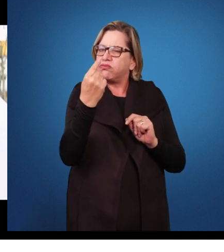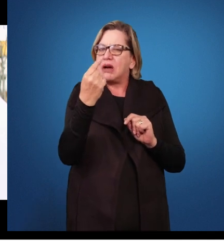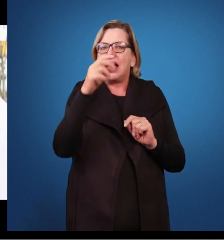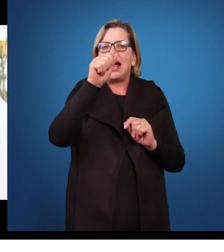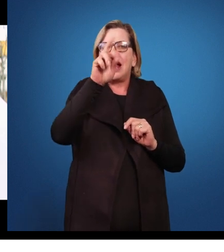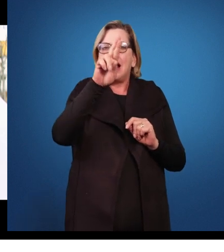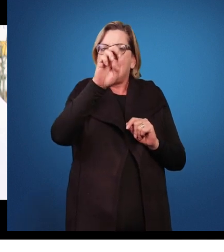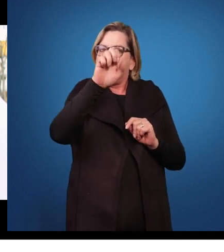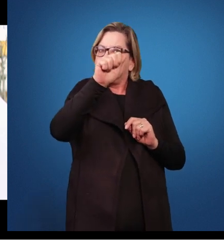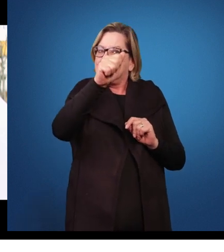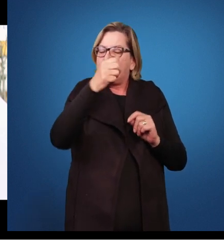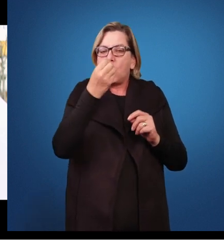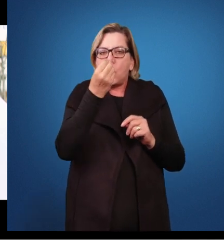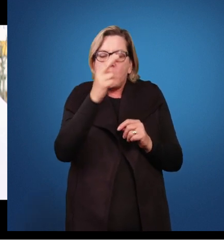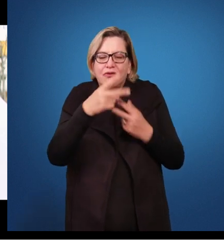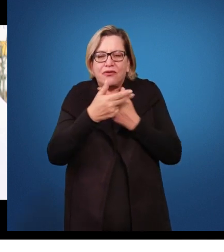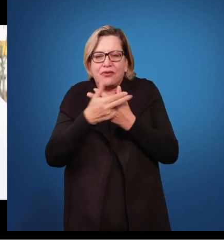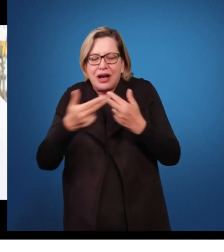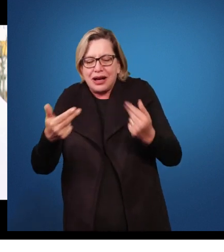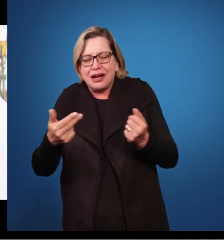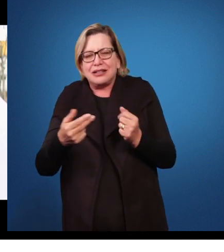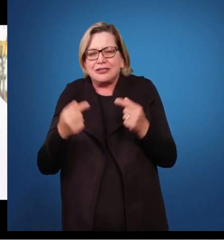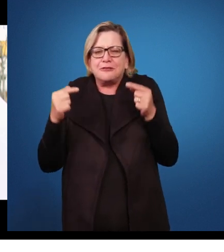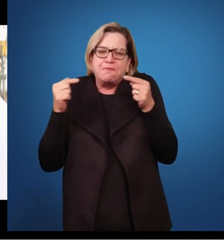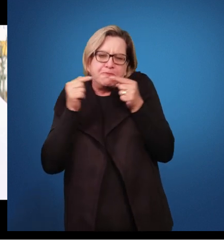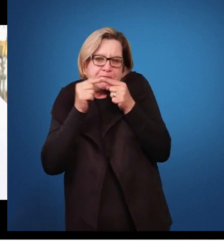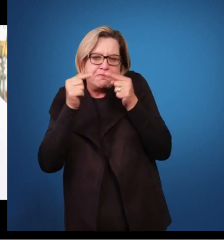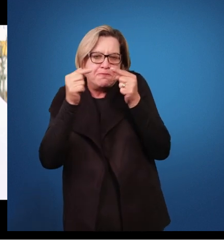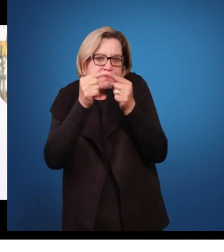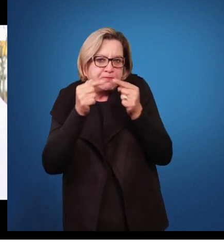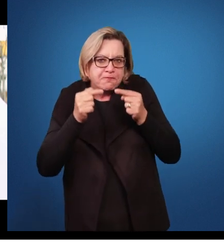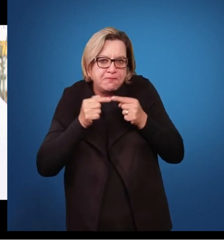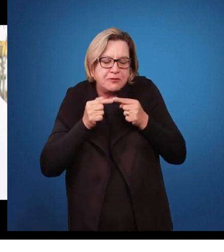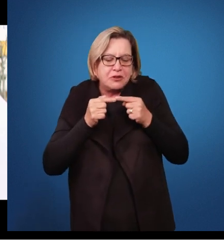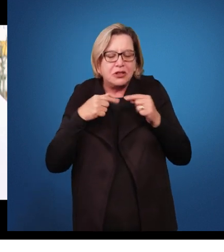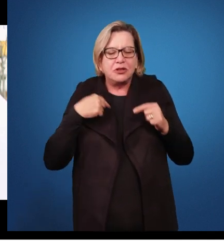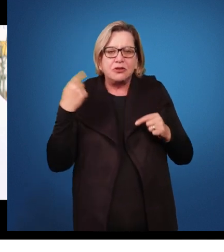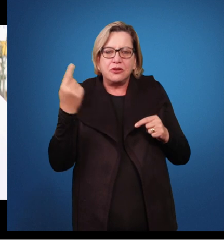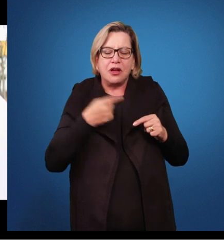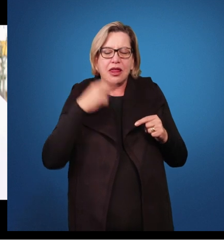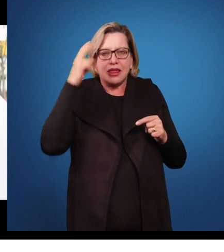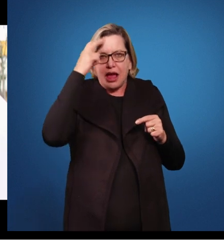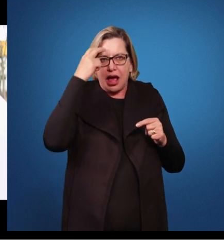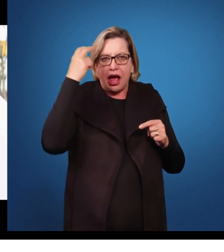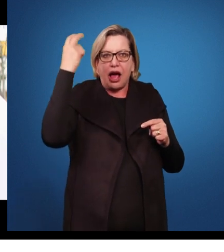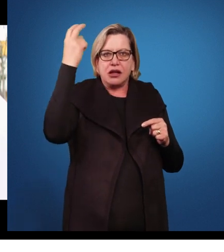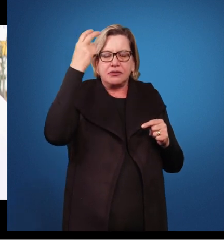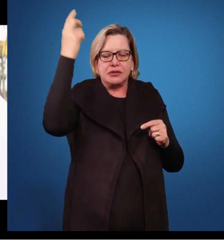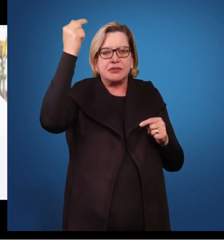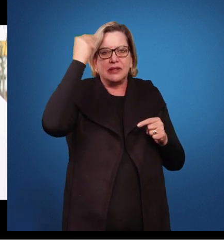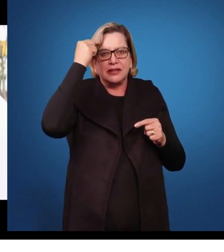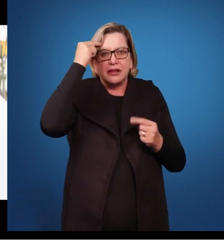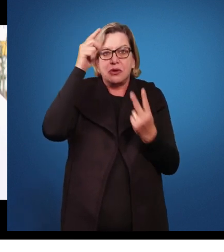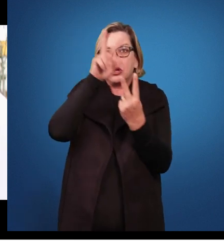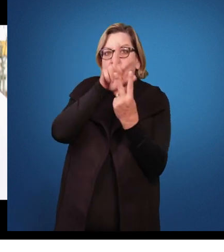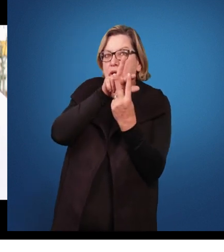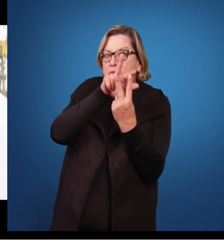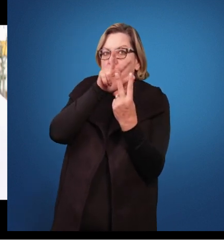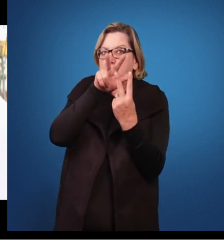em áreas conjuntas ou correlatas. Então, quando a gente fala em altas habilidades, a gente pode pensar em dois tipos de pessoas.